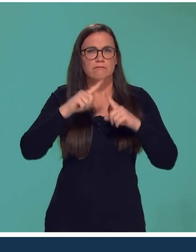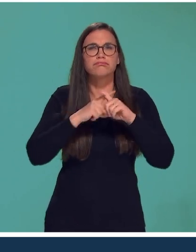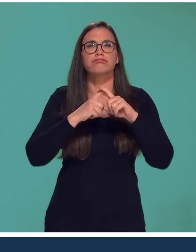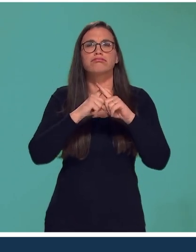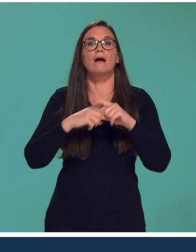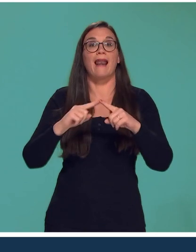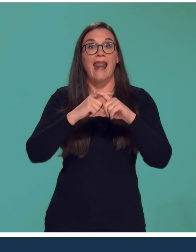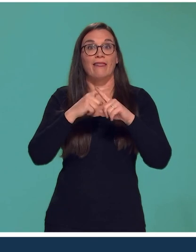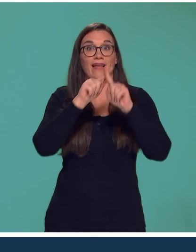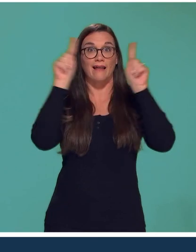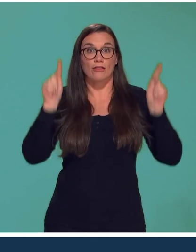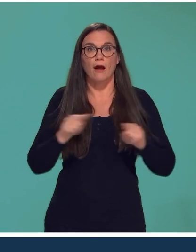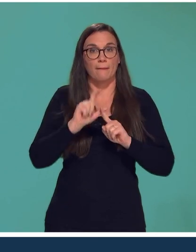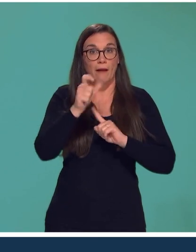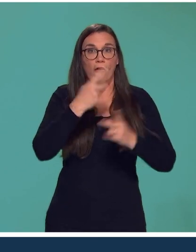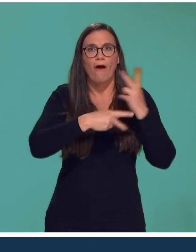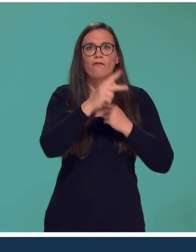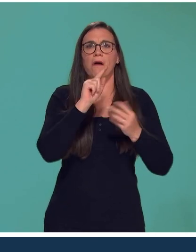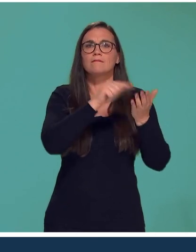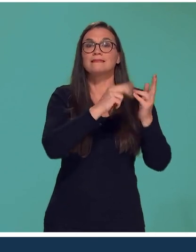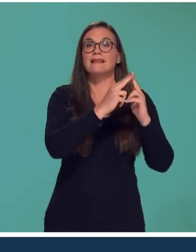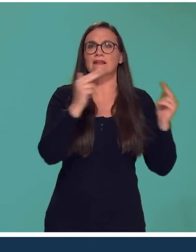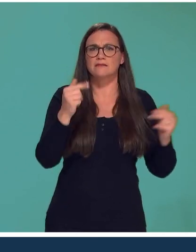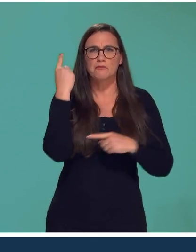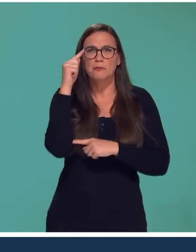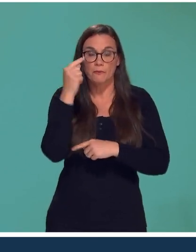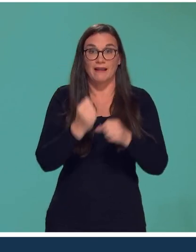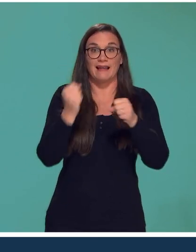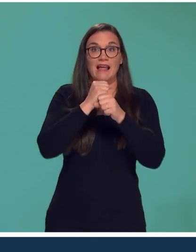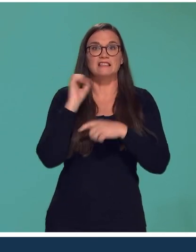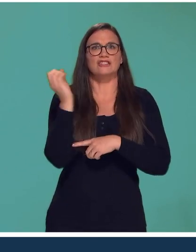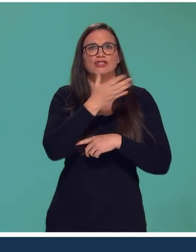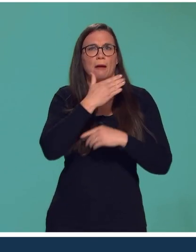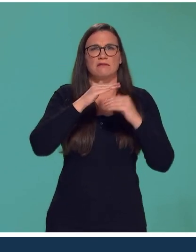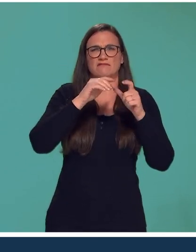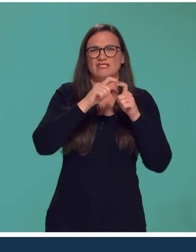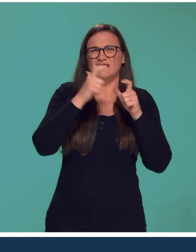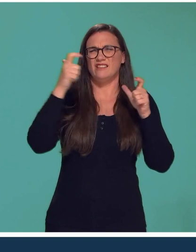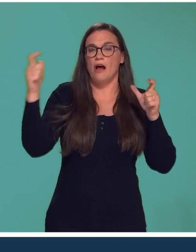rectangles de laine pour créer une écharpe géante en faveur du Téléthon. Il y a quelques jours,